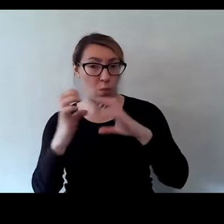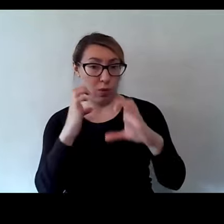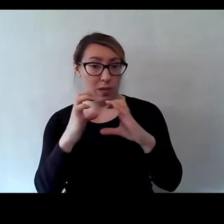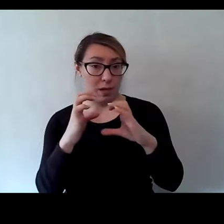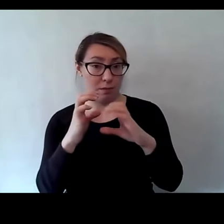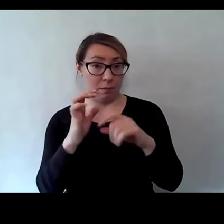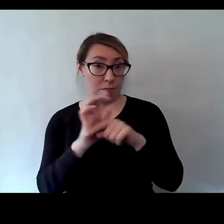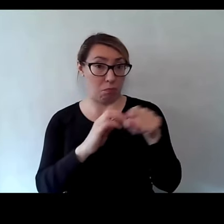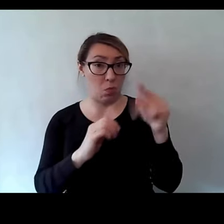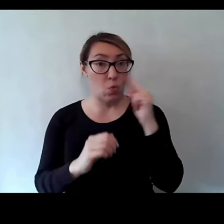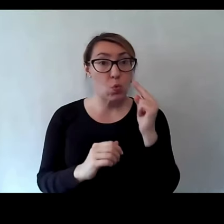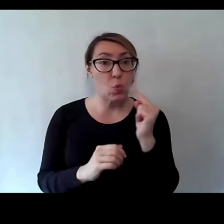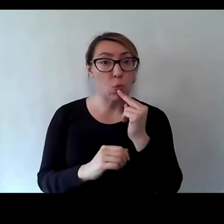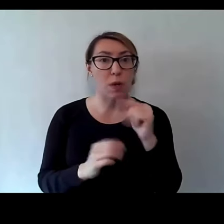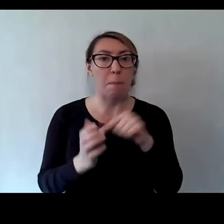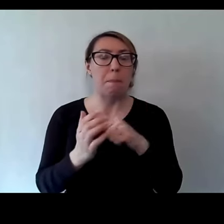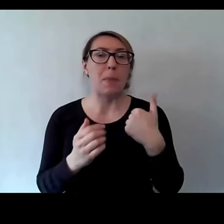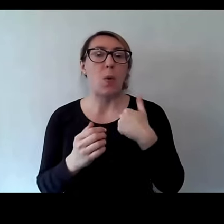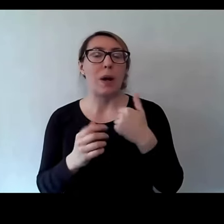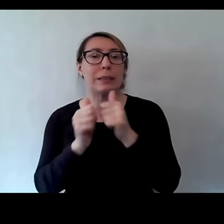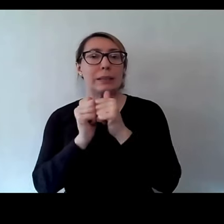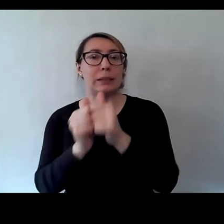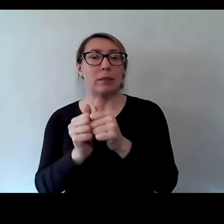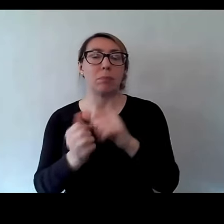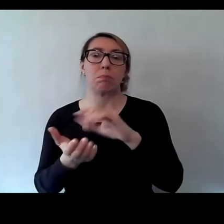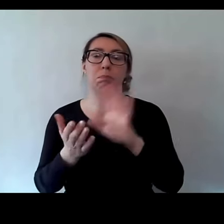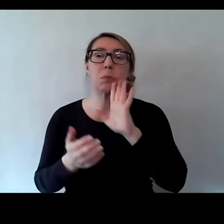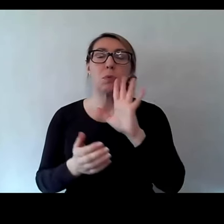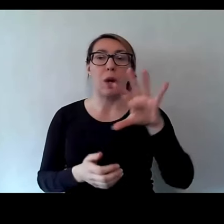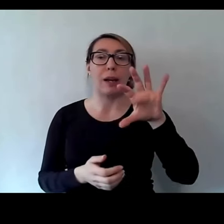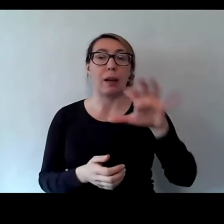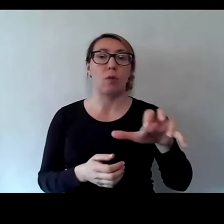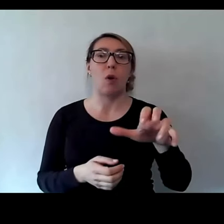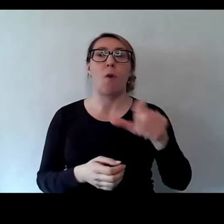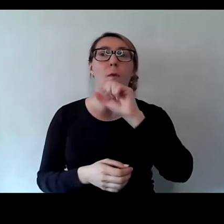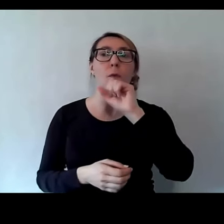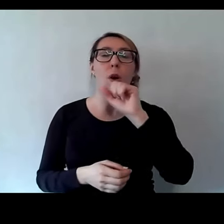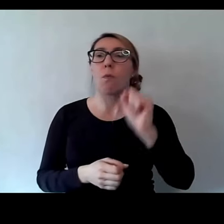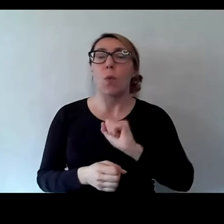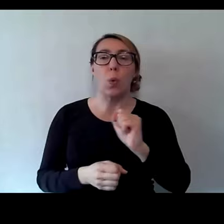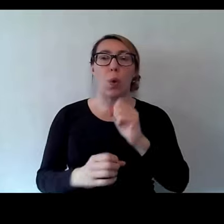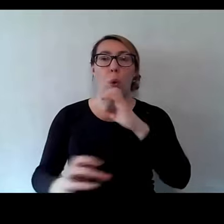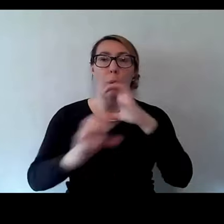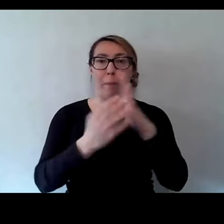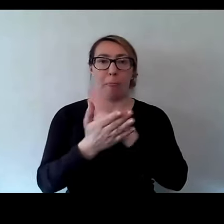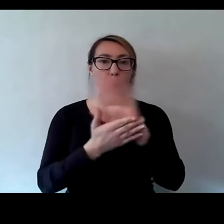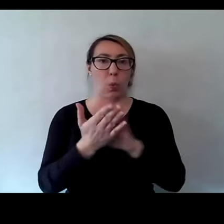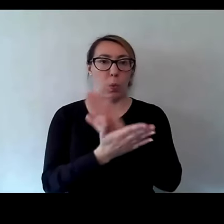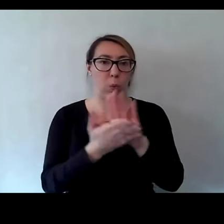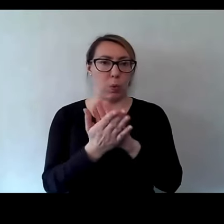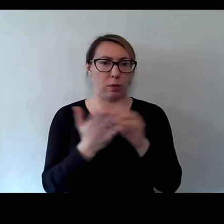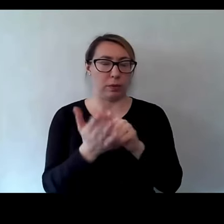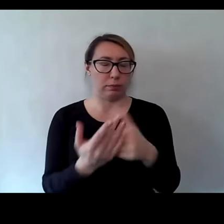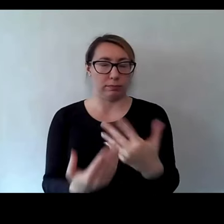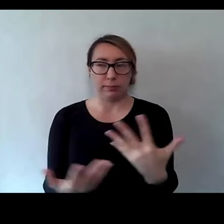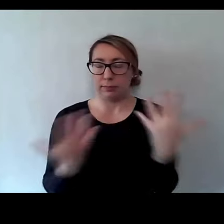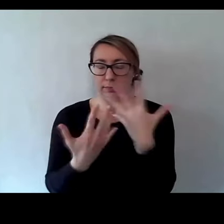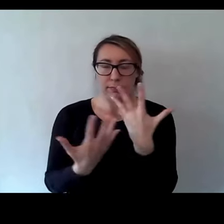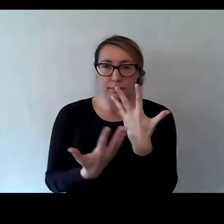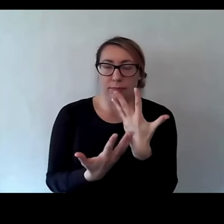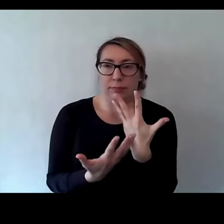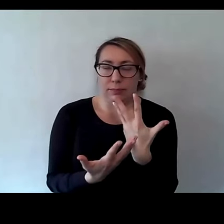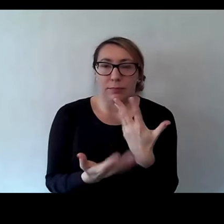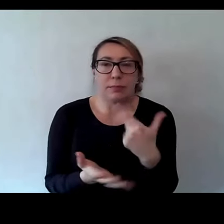komunikacyjnej głuchych, to tam padło takie zdanie, że jest taka grupa, która nie komunikuje się w żaden sposób. No i to jest takie uderzające, w